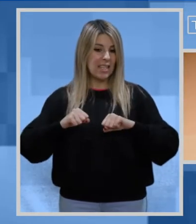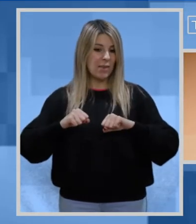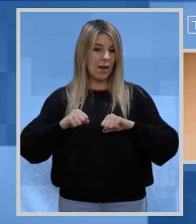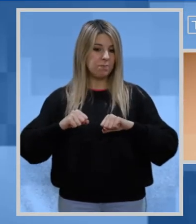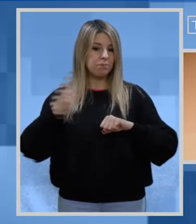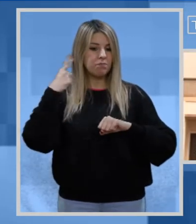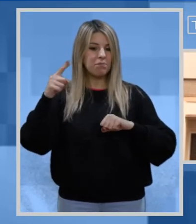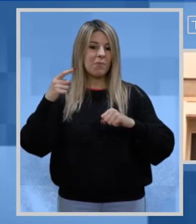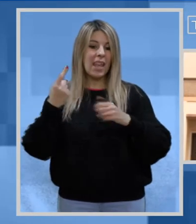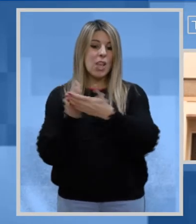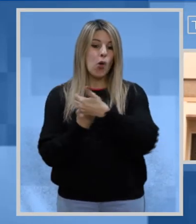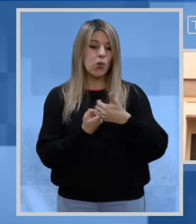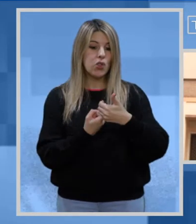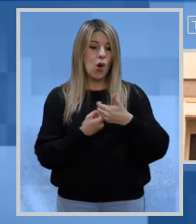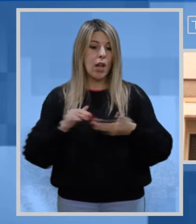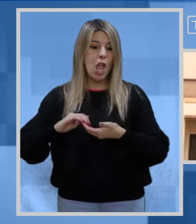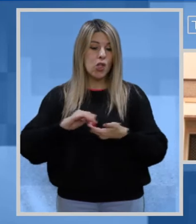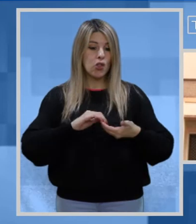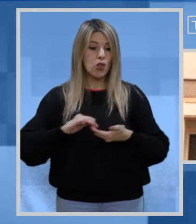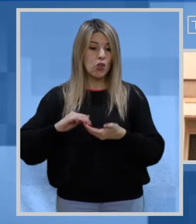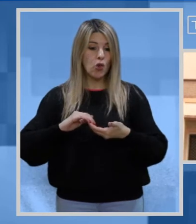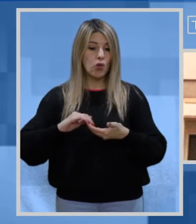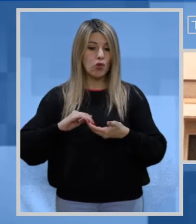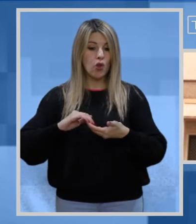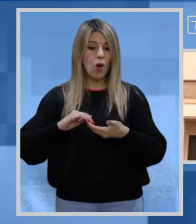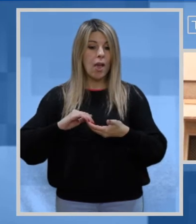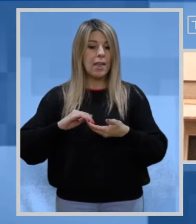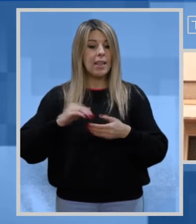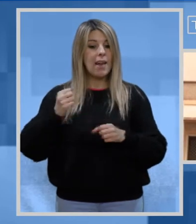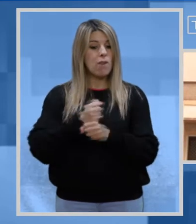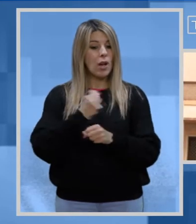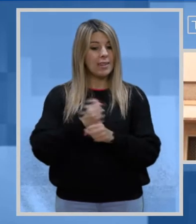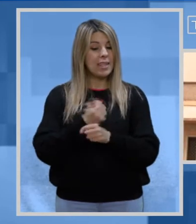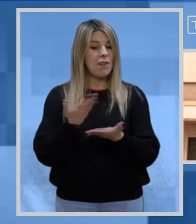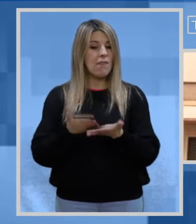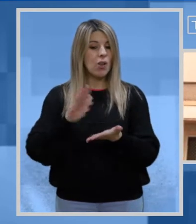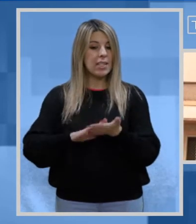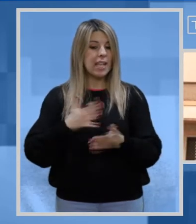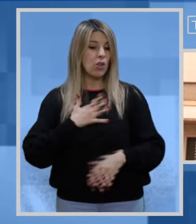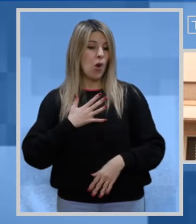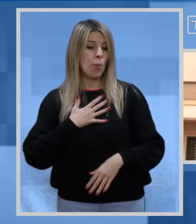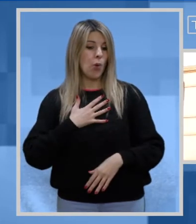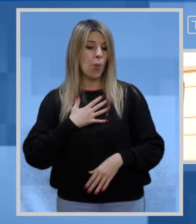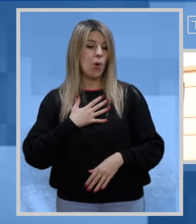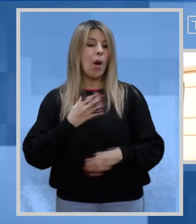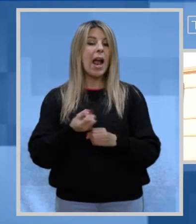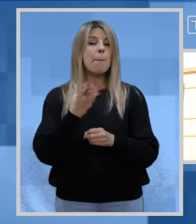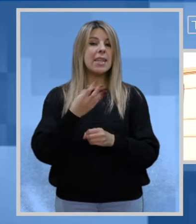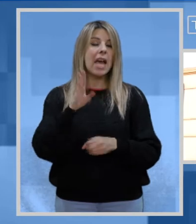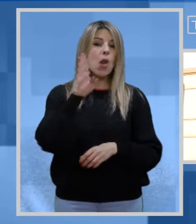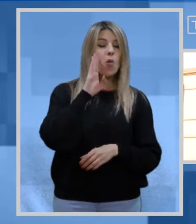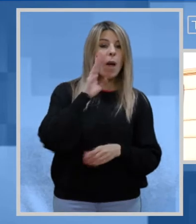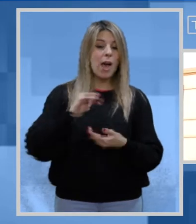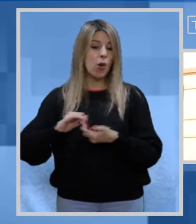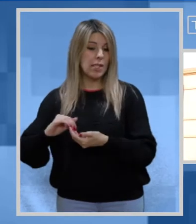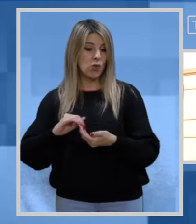Promuovere l'inclusione sociolavorativa valorizzando il proprio capitale umano e sociale